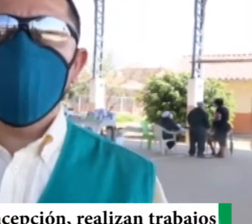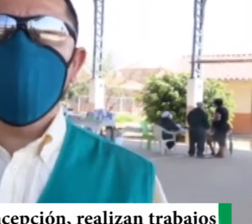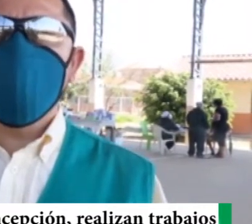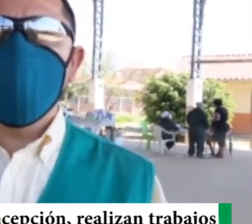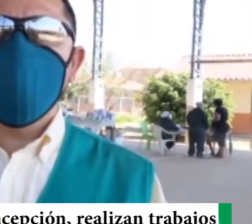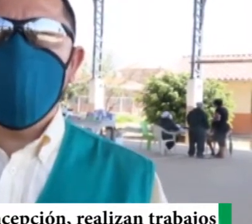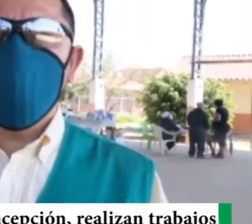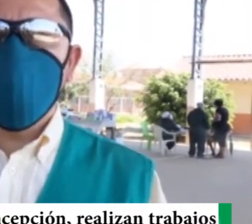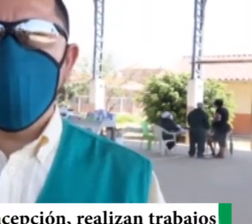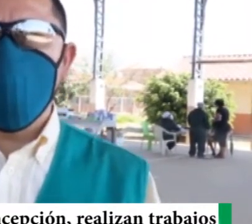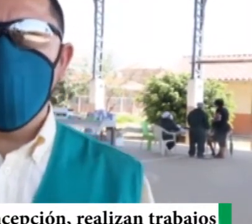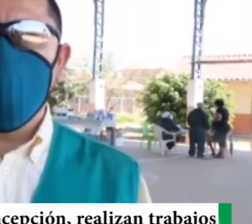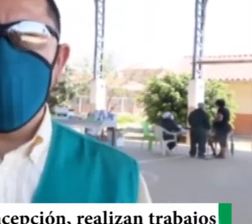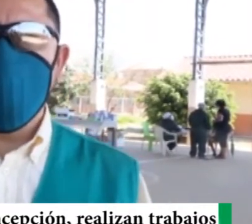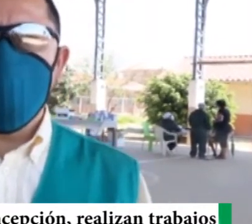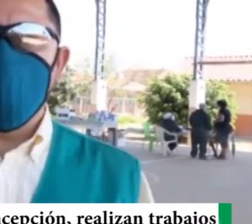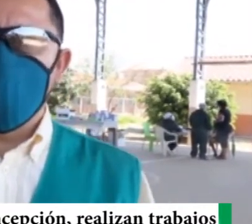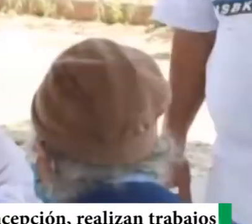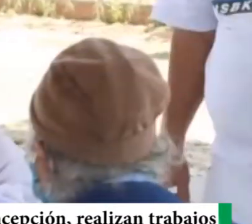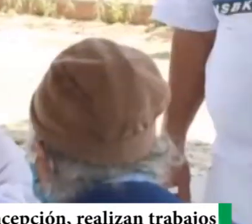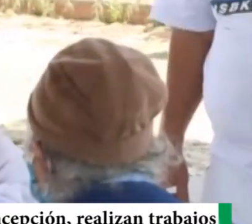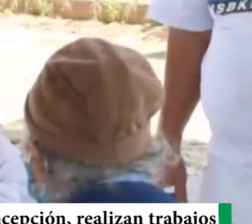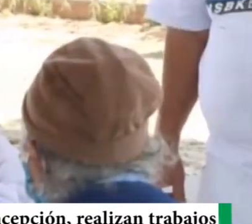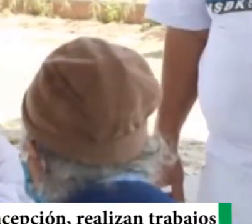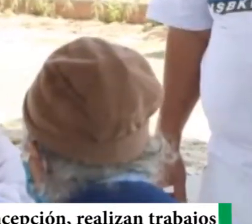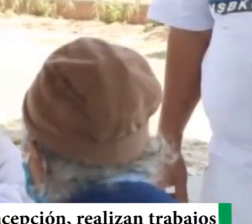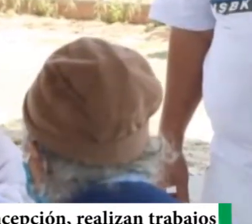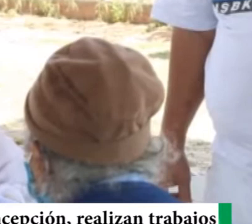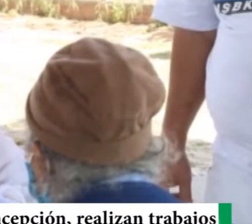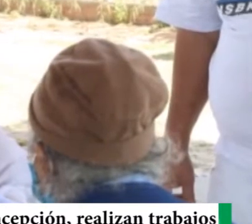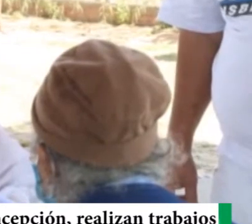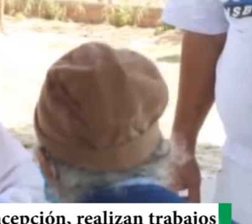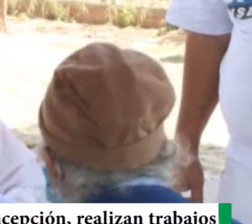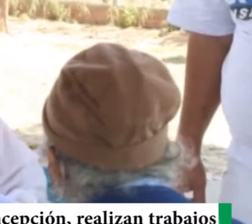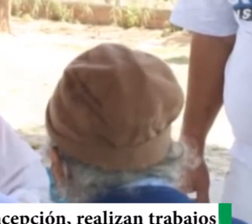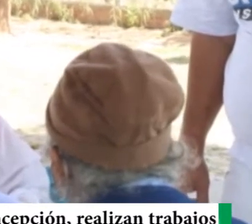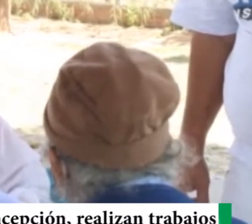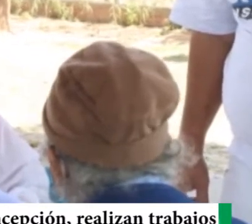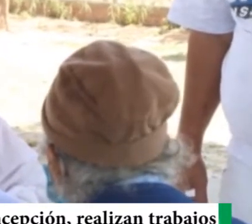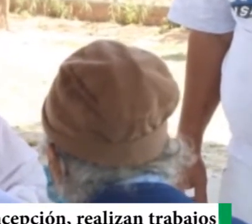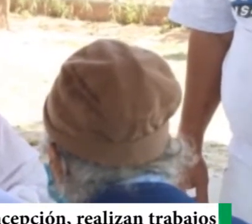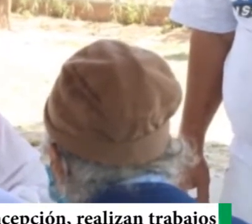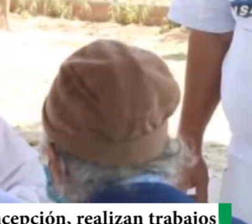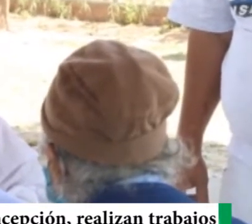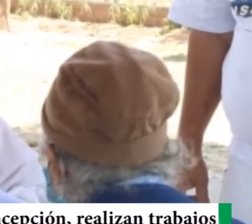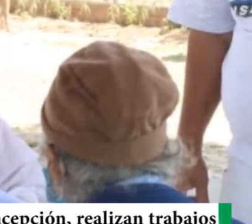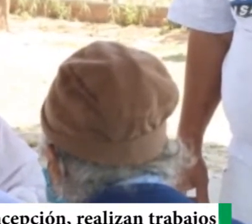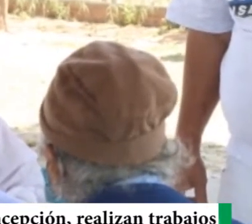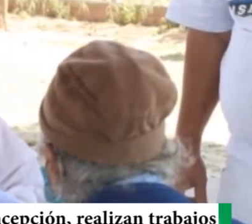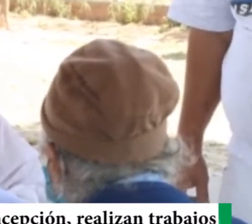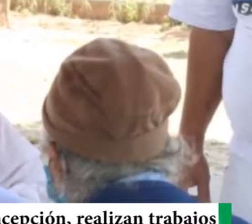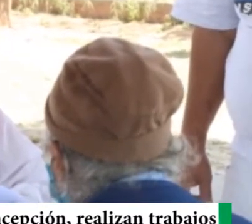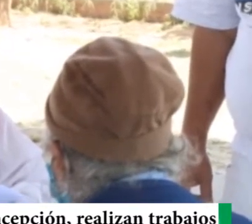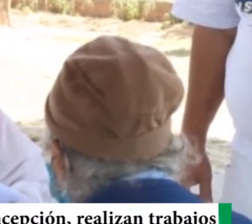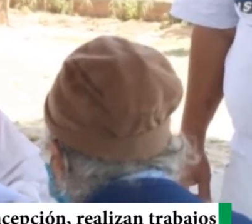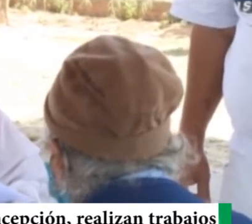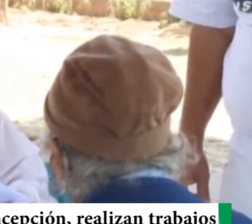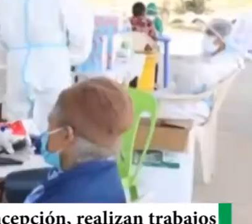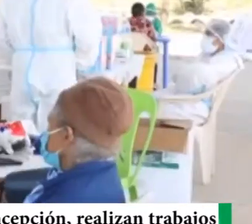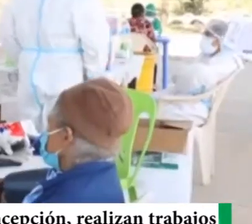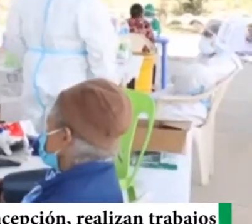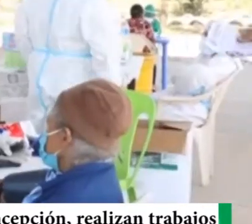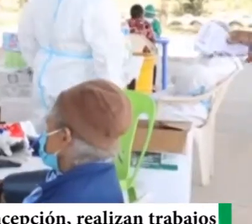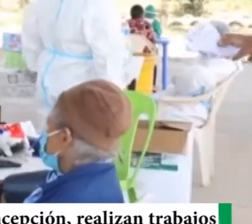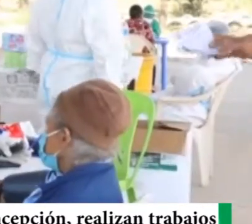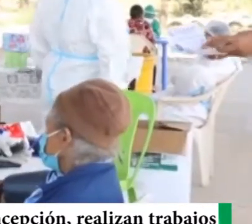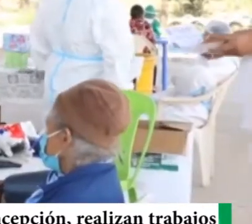con nuestros médicos, y al mismo tiempo, dándoles los medicamentos gratuitos. Quiero agradecer, las gestiones con el alcalde, el cual, a través de su secretario de